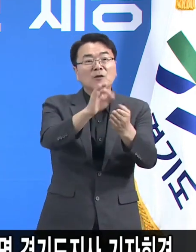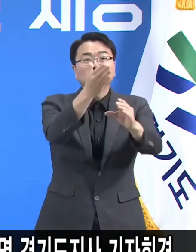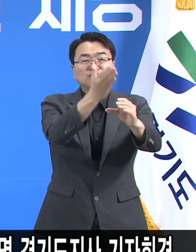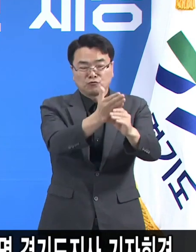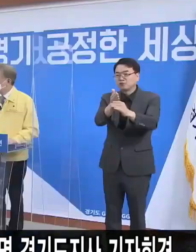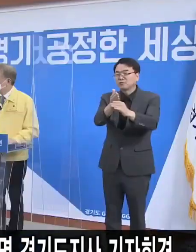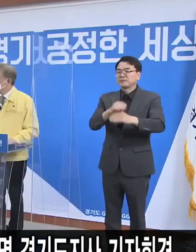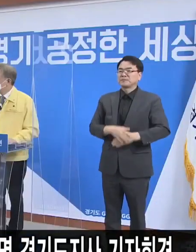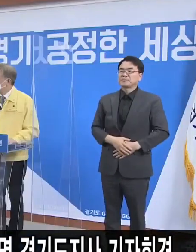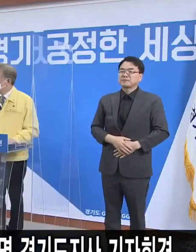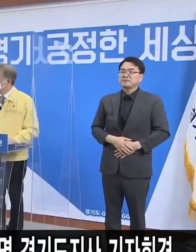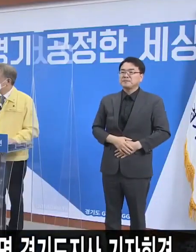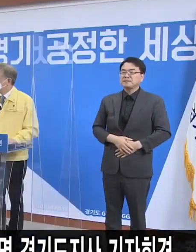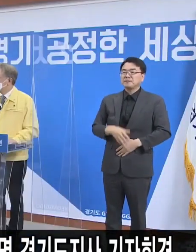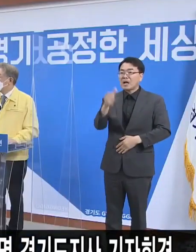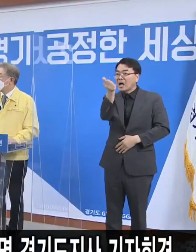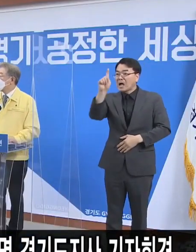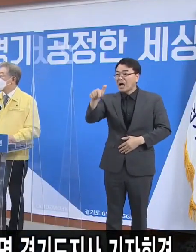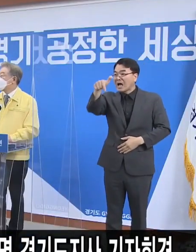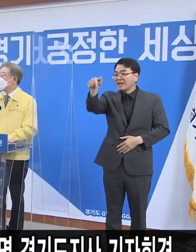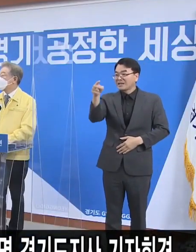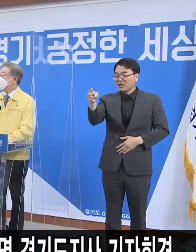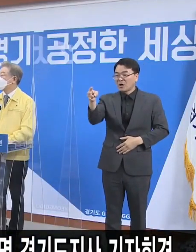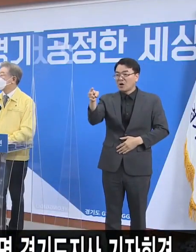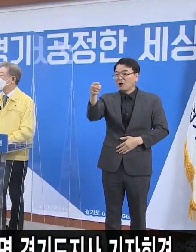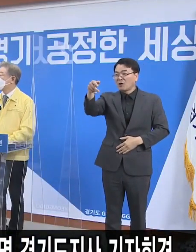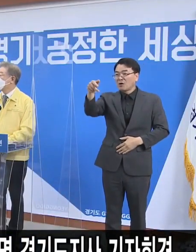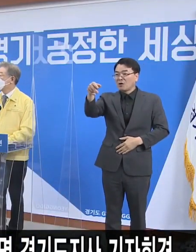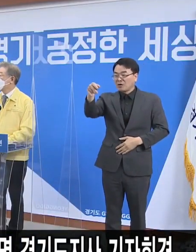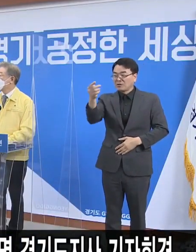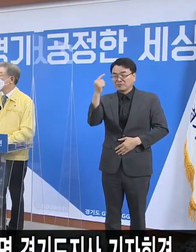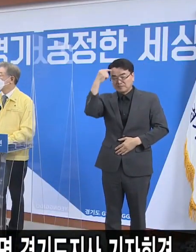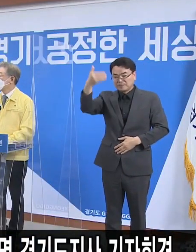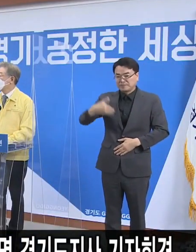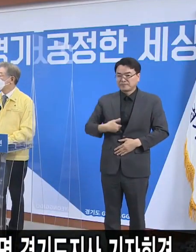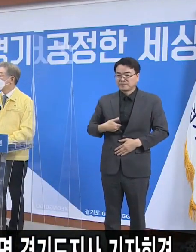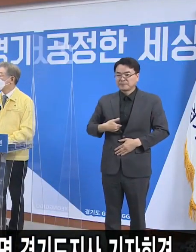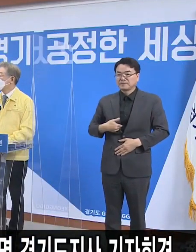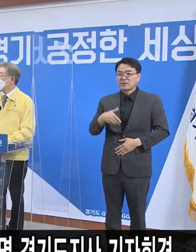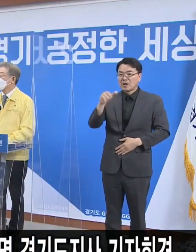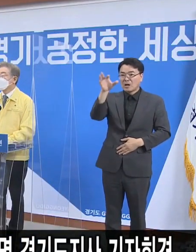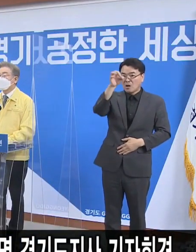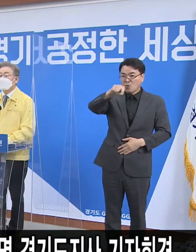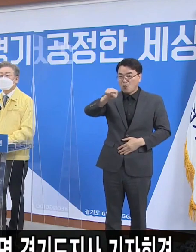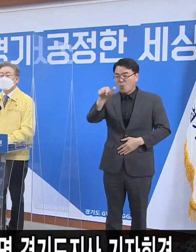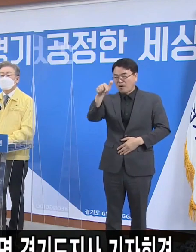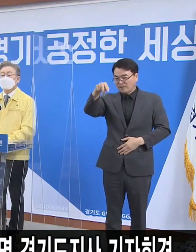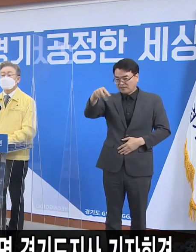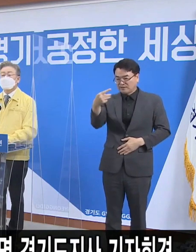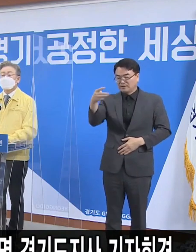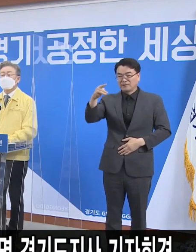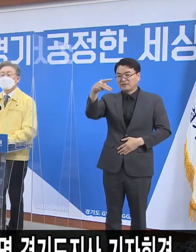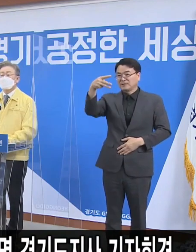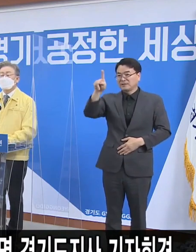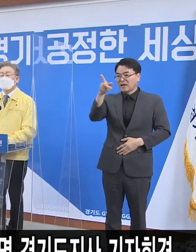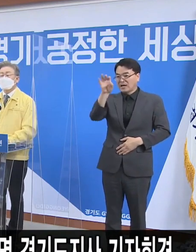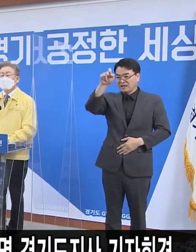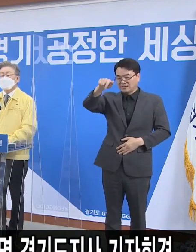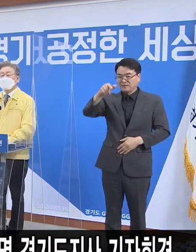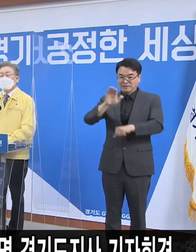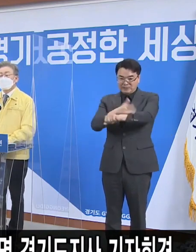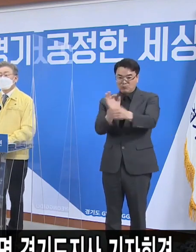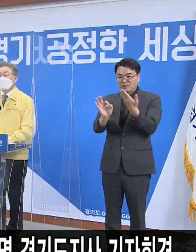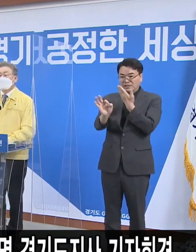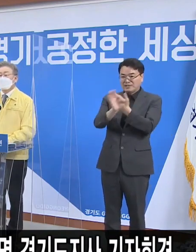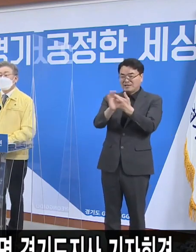한결의 홍영덕 기자입니다. 원스트라이크 아웃지에 적용되는 다중이용시설의 핵심방역수칙 위반은 구체적으로 어떤 것을